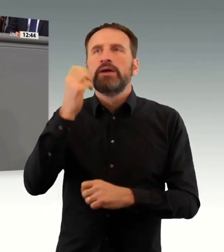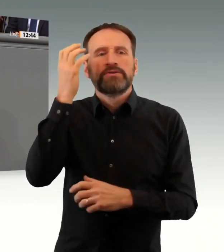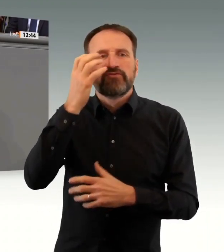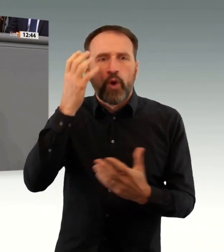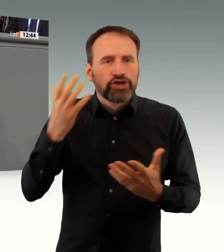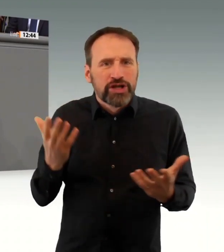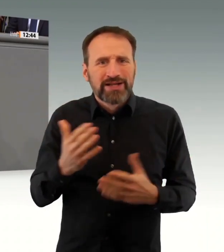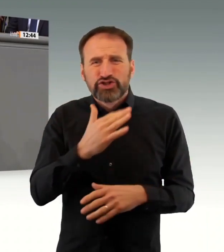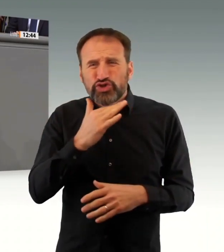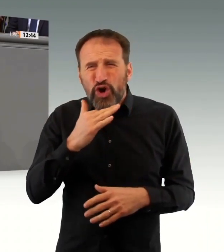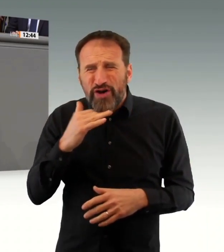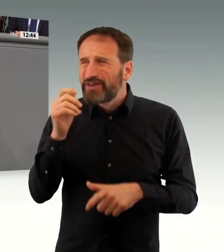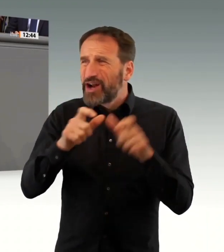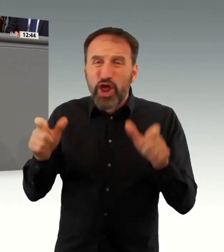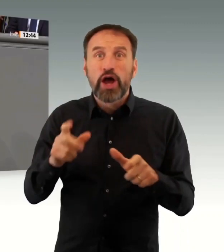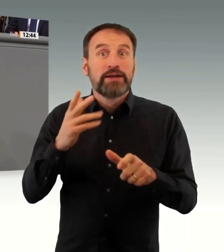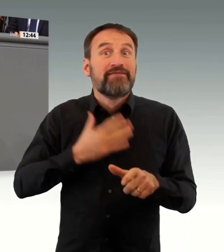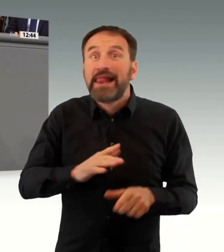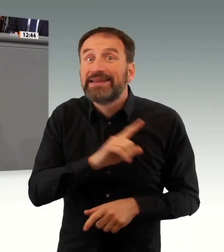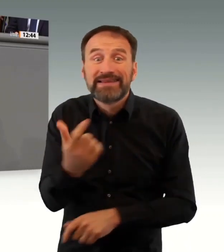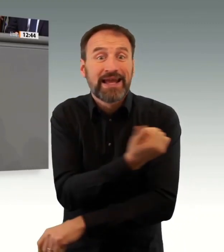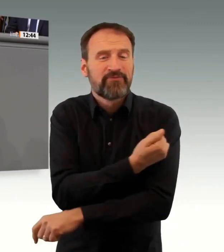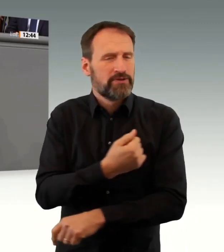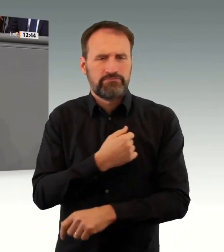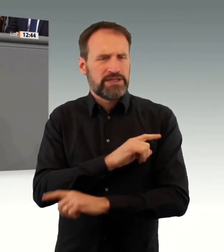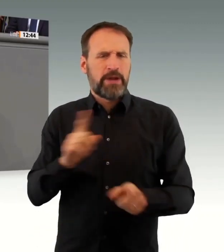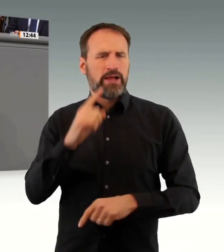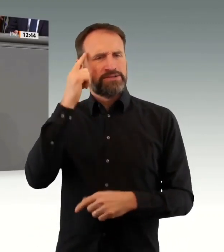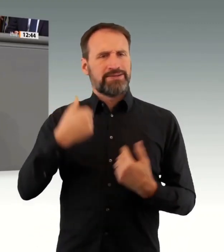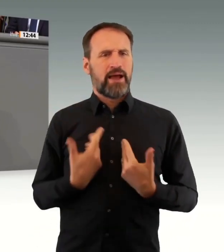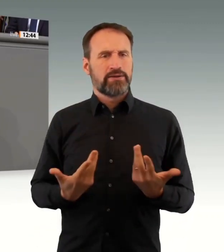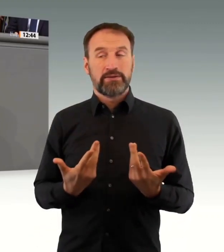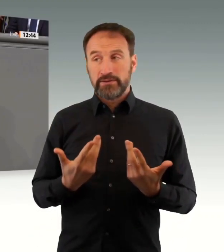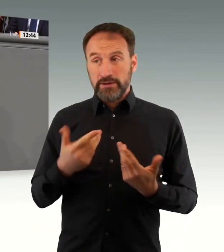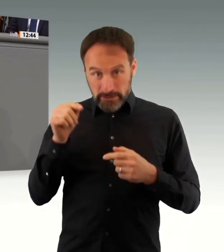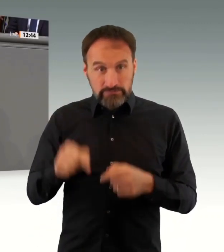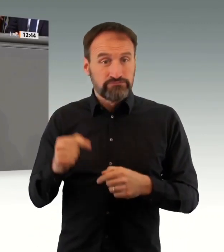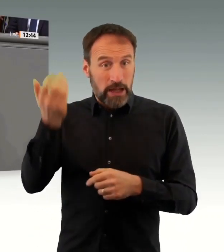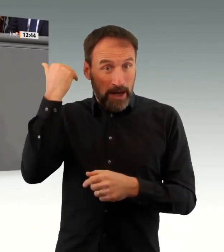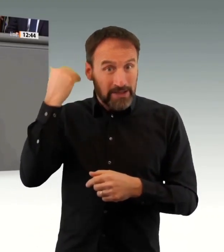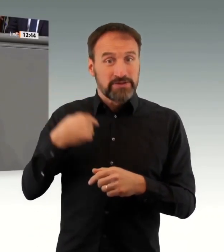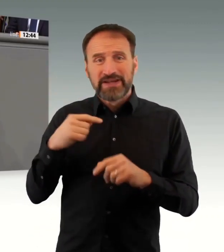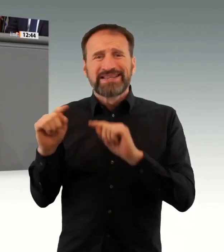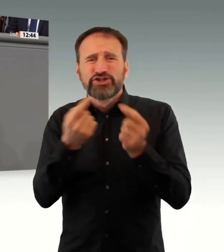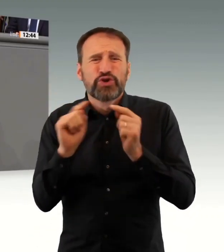und sich dabei auch selbst gefährden, zuallererst den Zugang zu den heiß ersehnten